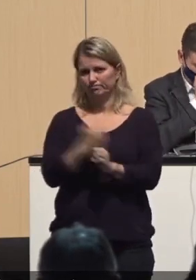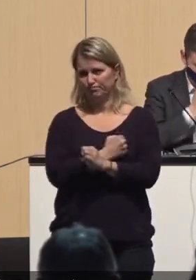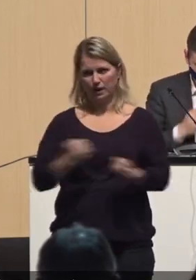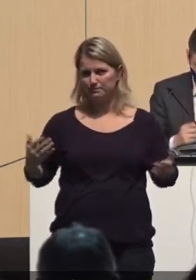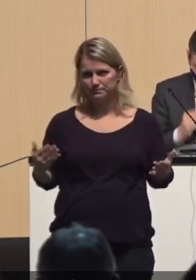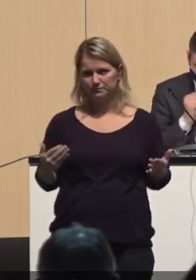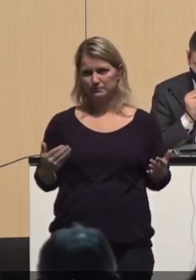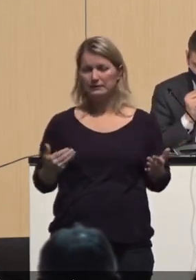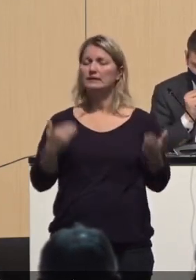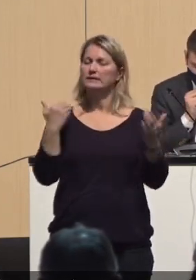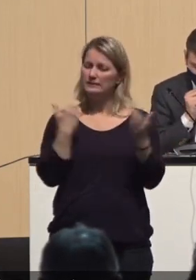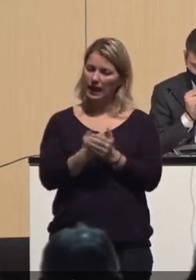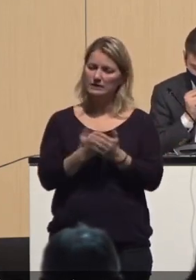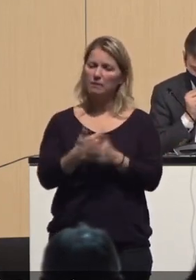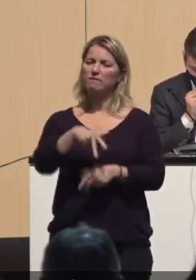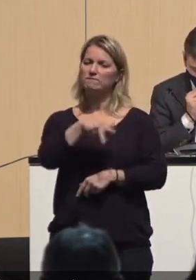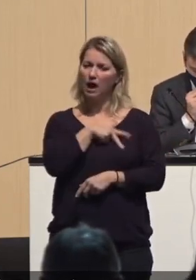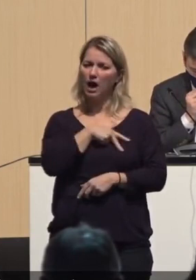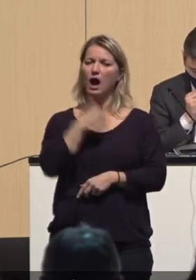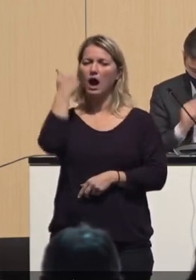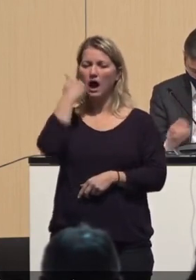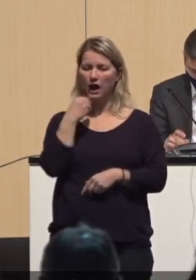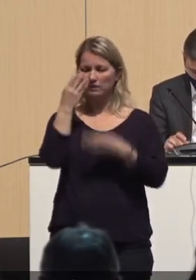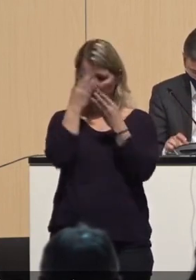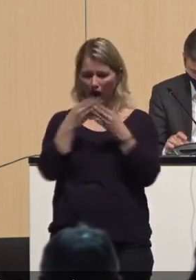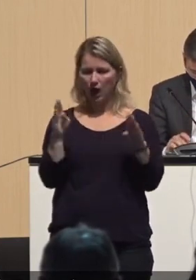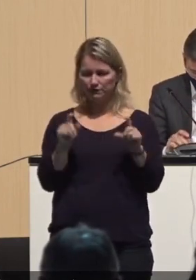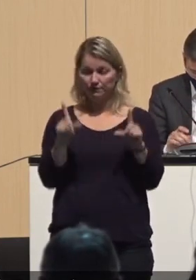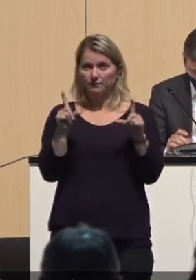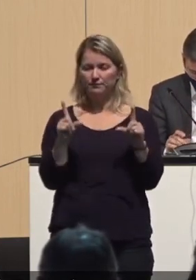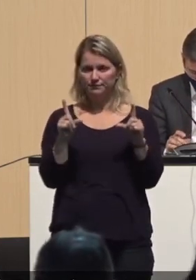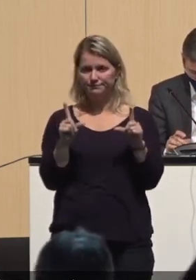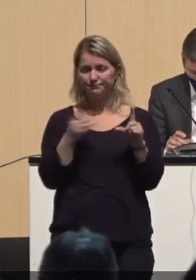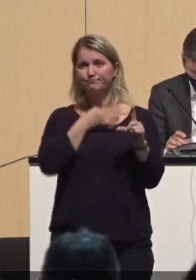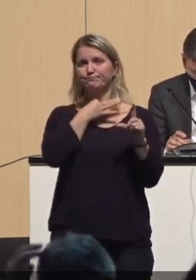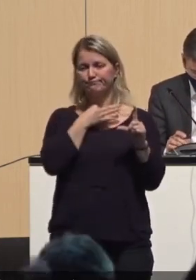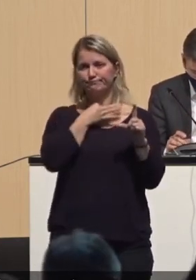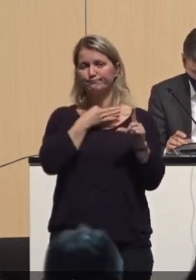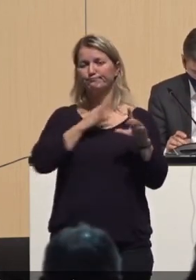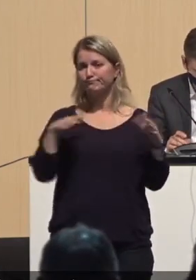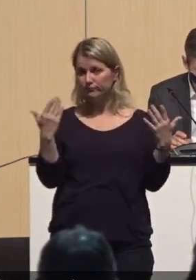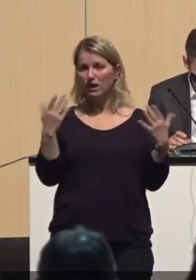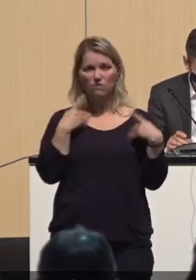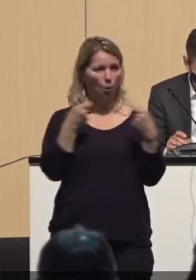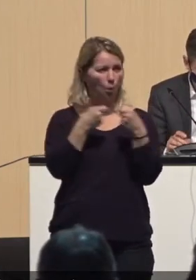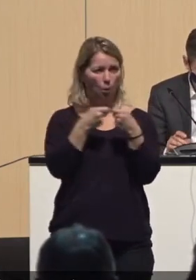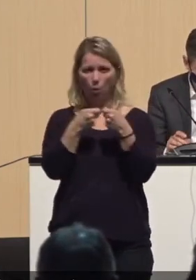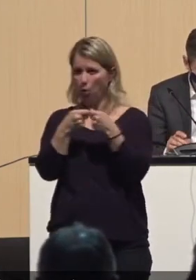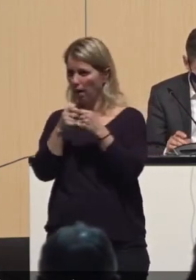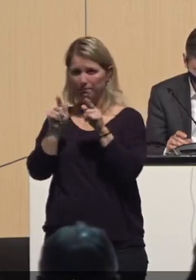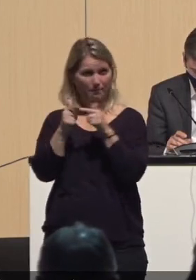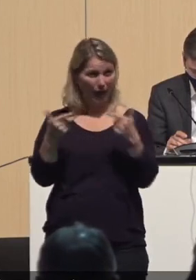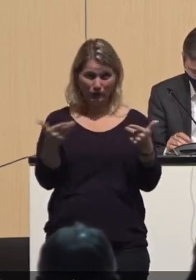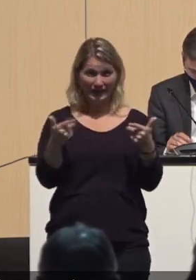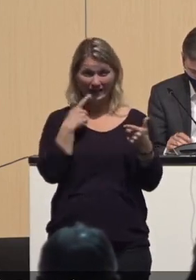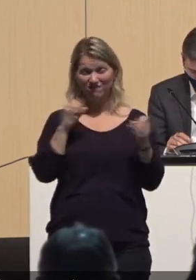Wahrheit ins Auge blicken und sagen, Alle unnötigen Sachen sollten wir jetzt in dem Winter vermeiden,